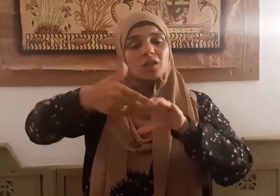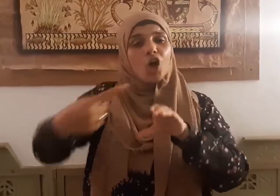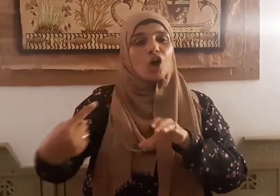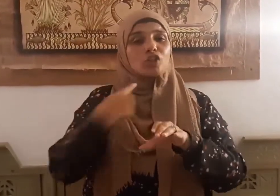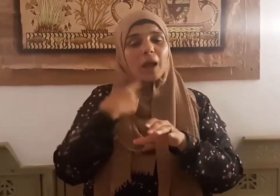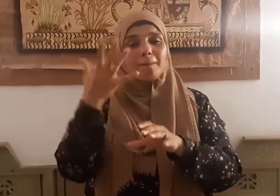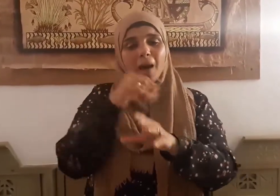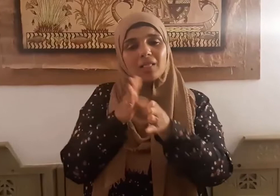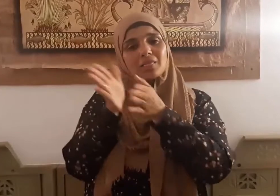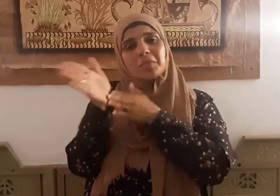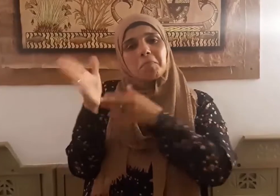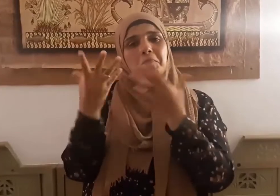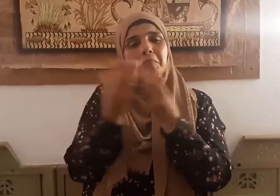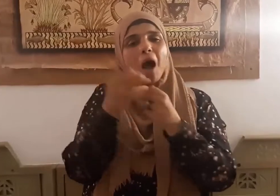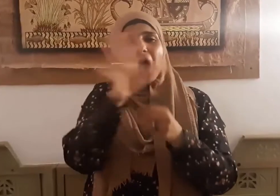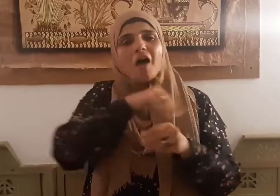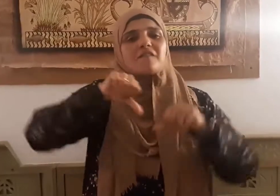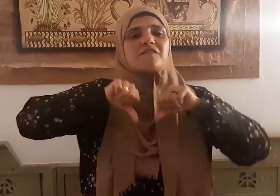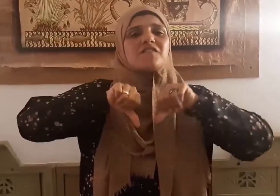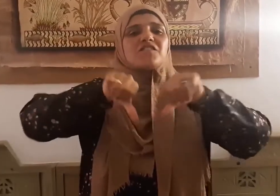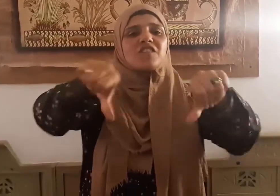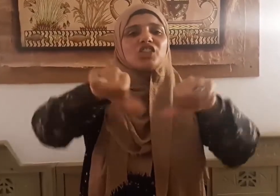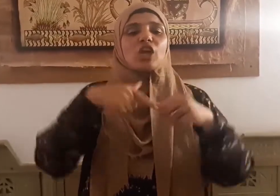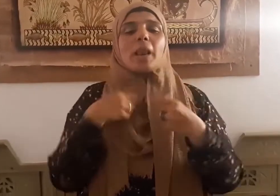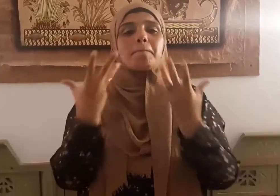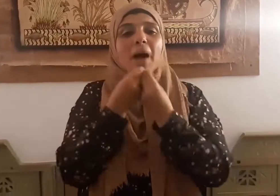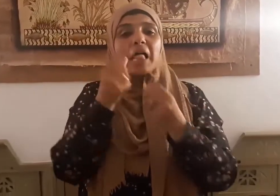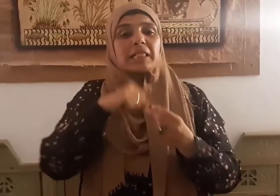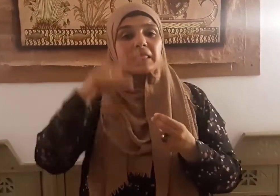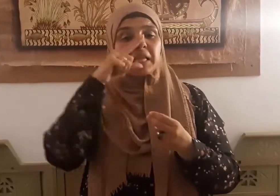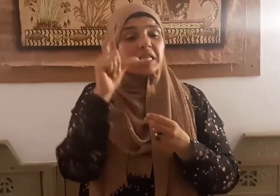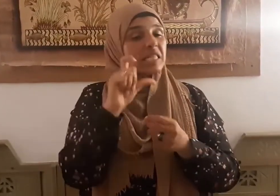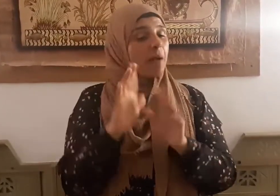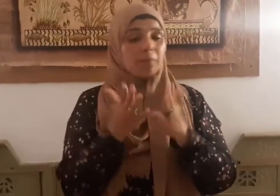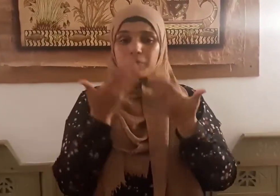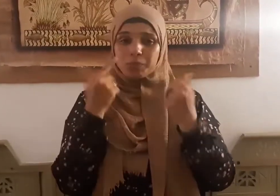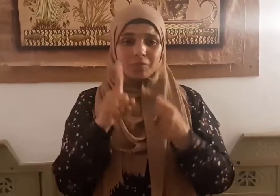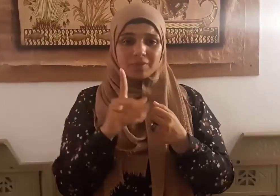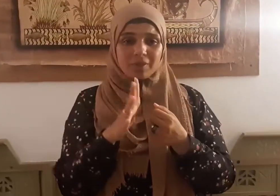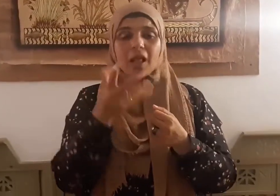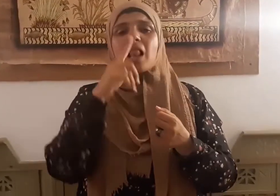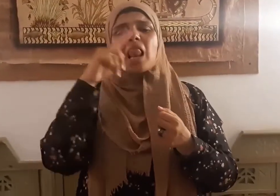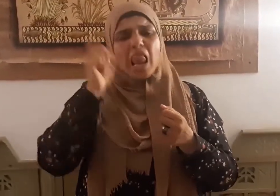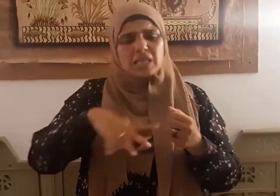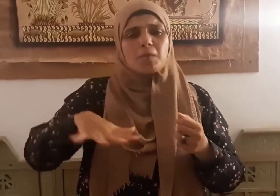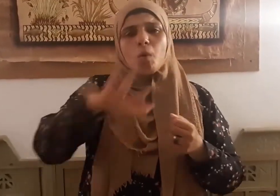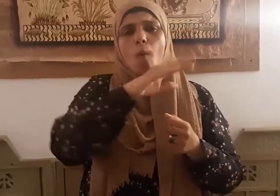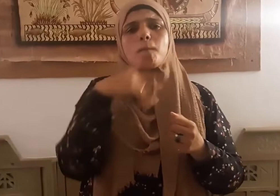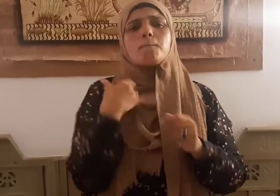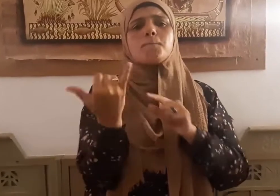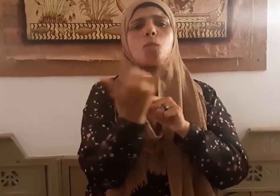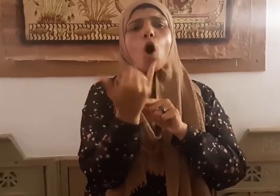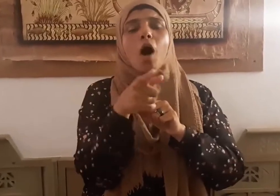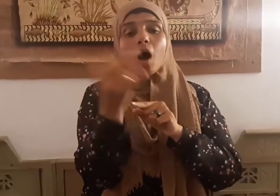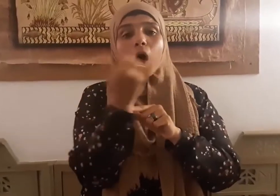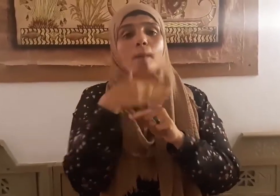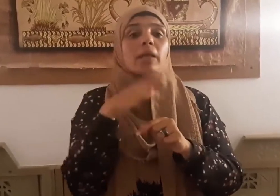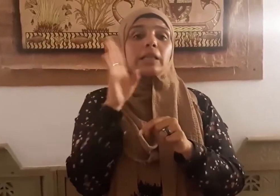متسقا مع تعاليم الإسلام يعد أحد أهم معالم الهدم